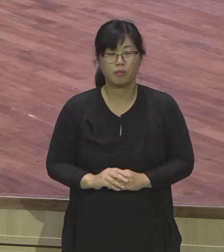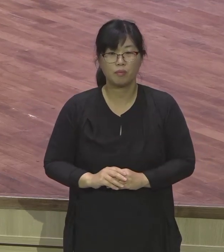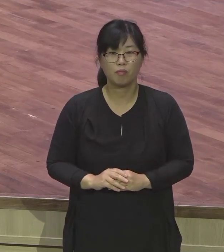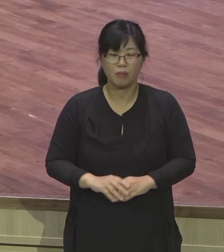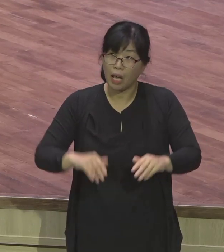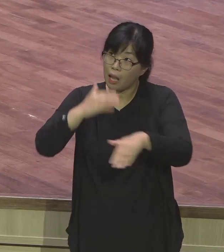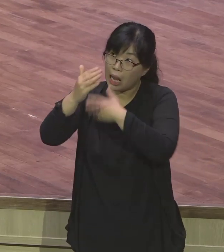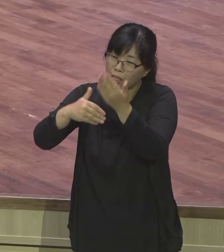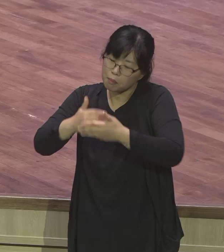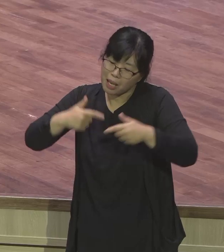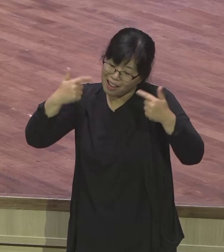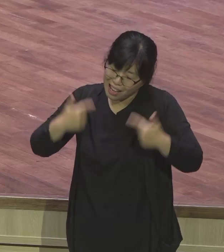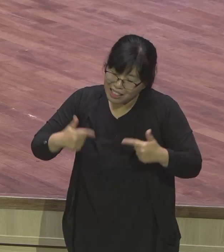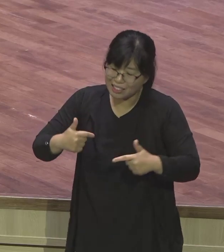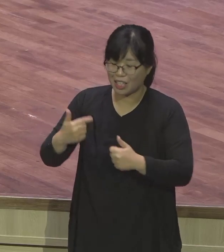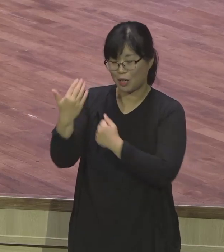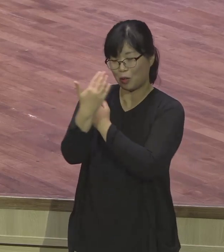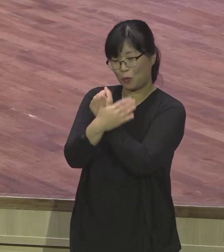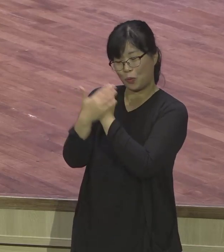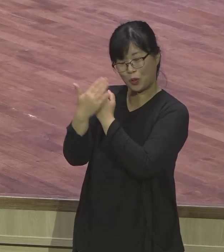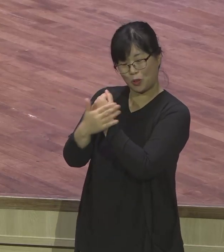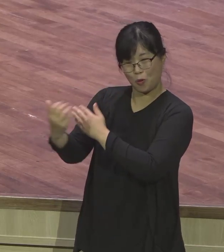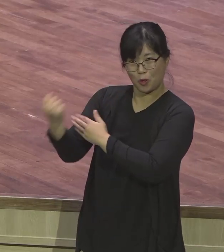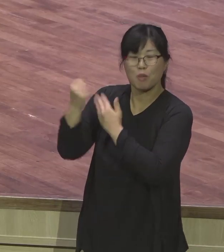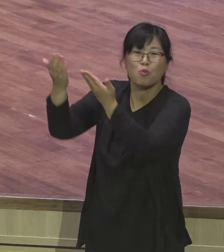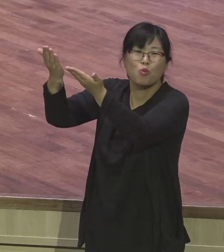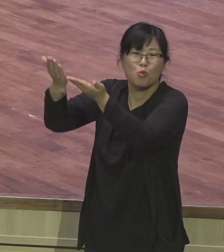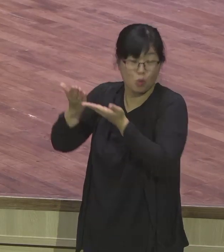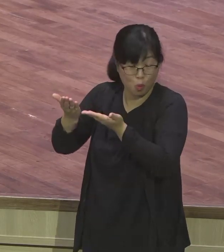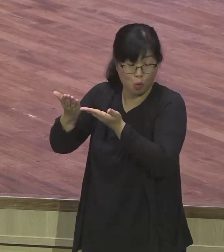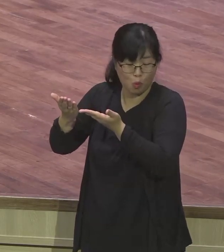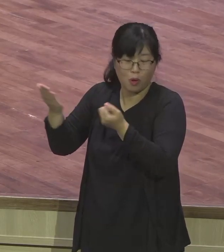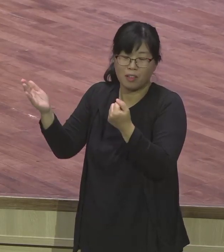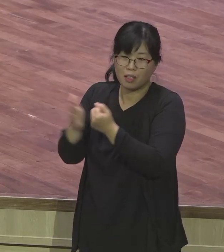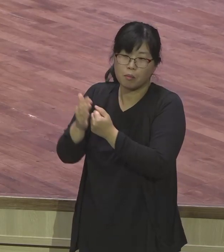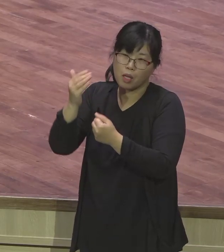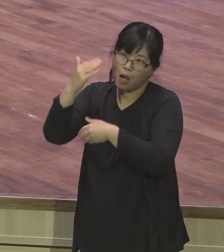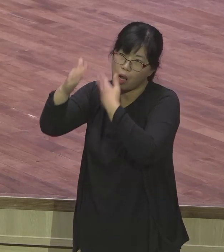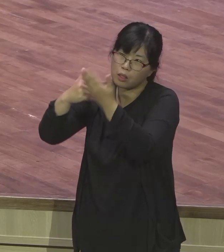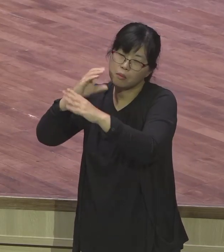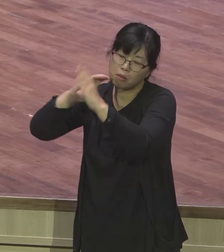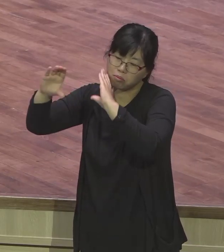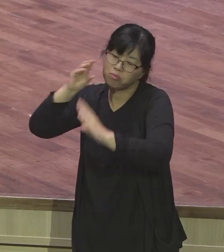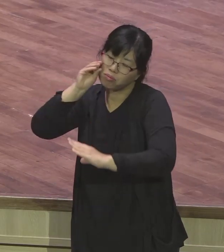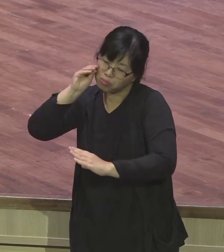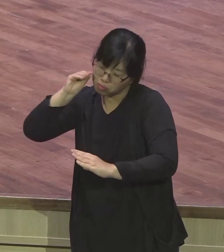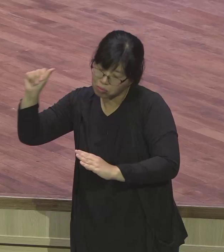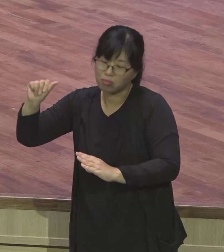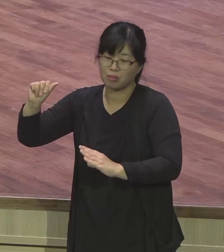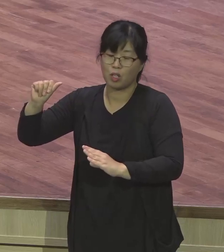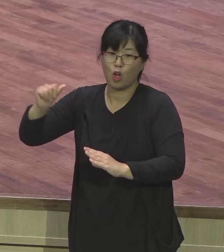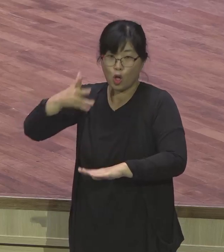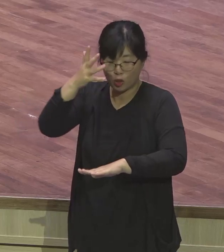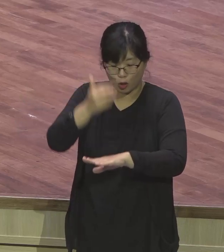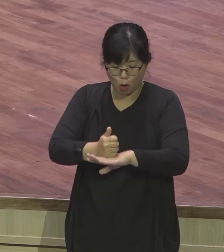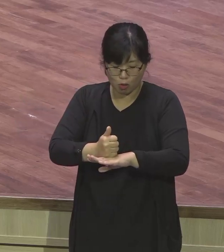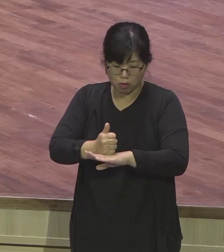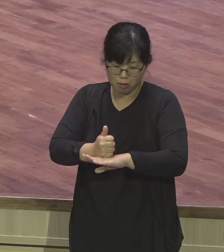하나님의 음성을 듣고 믿음의 무한 도전 하라는 얘기에요 우리 영계의 모든 성도들 하나님의 음성 듣기에 모든